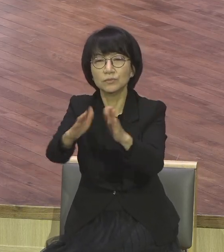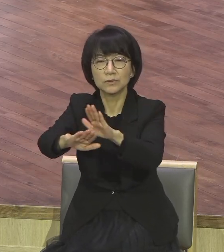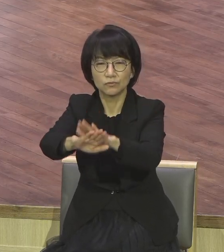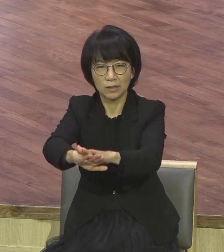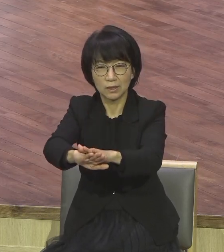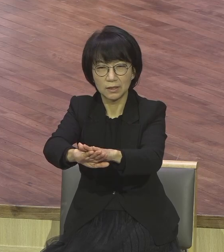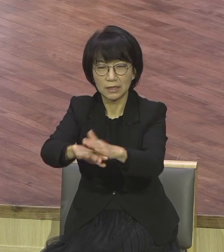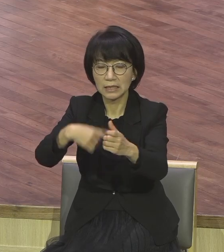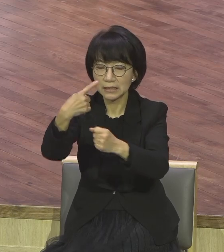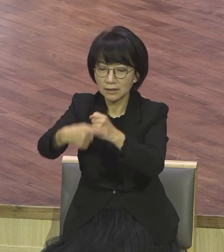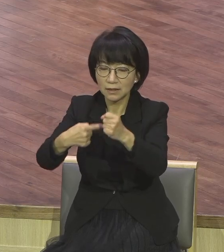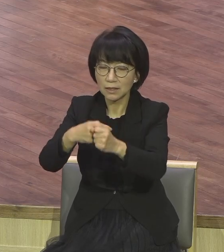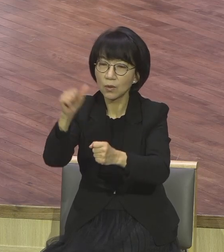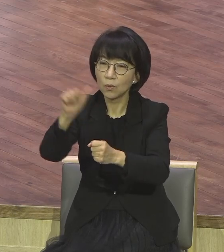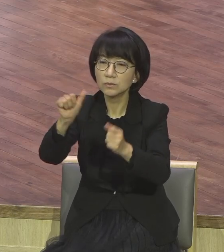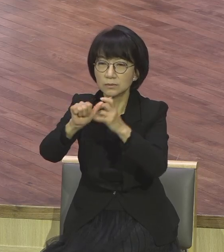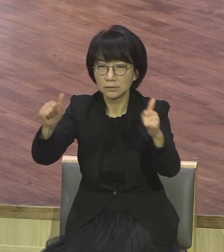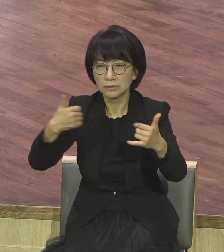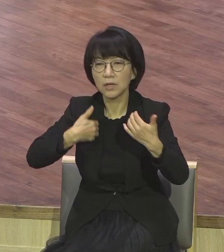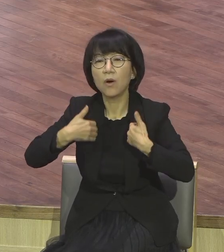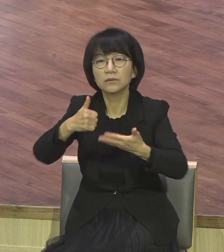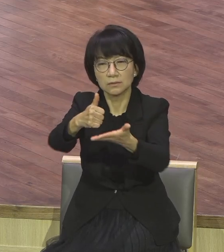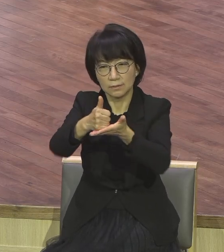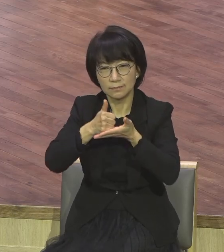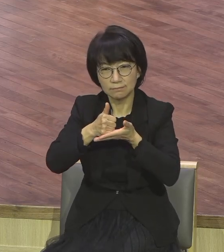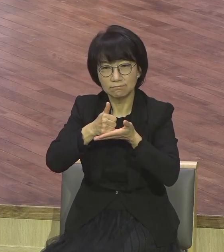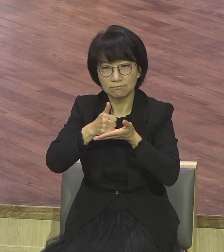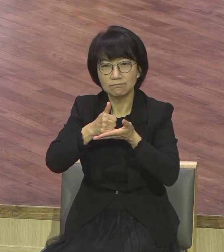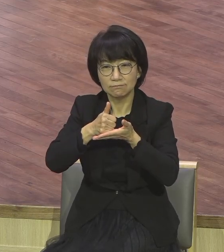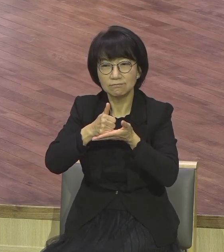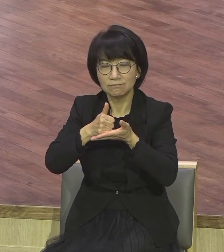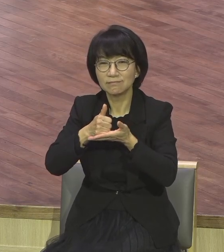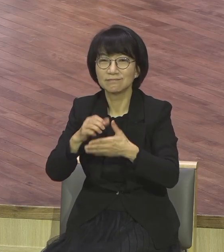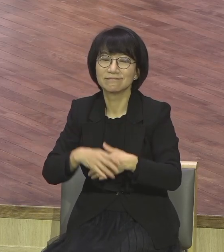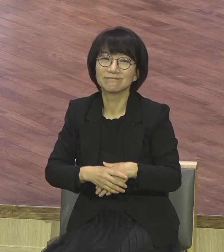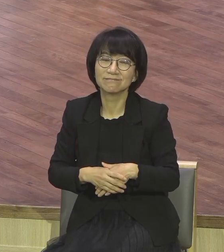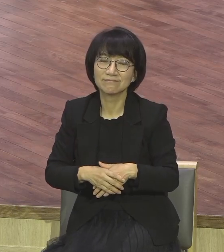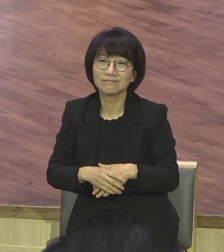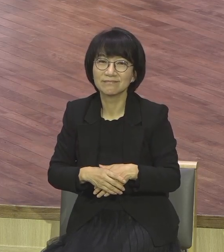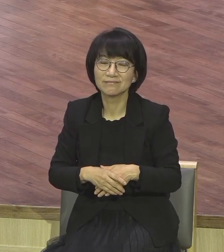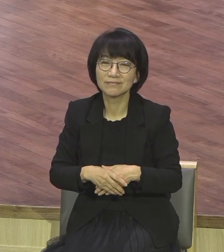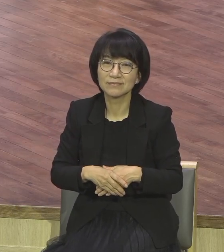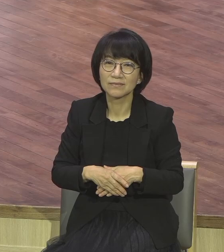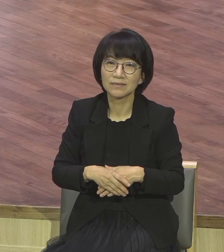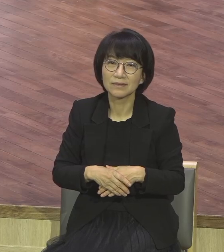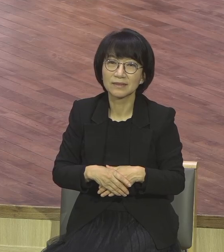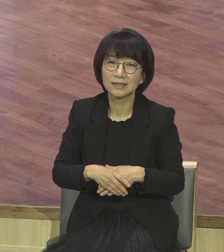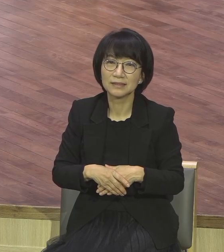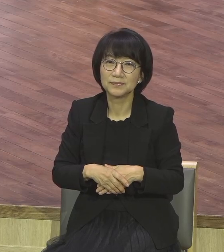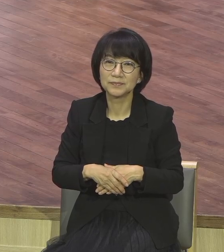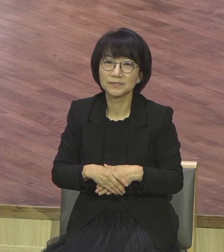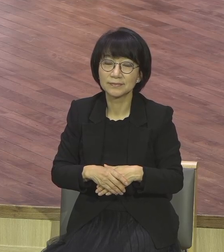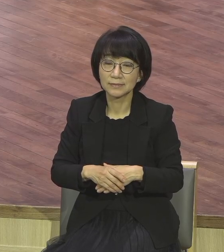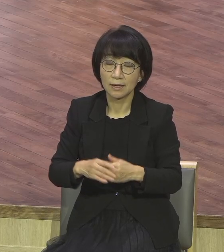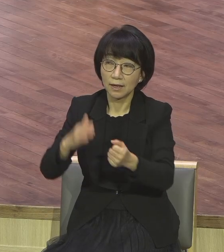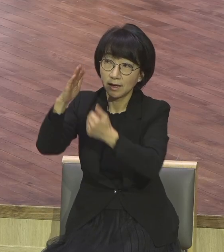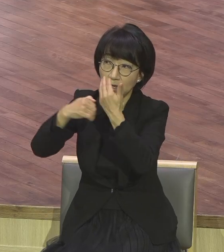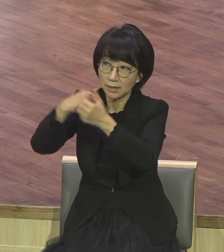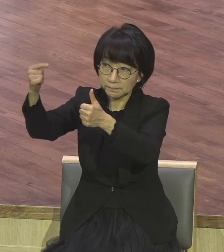가둬봤어요 유치장에 있으면 여러분 하나님 앞에 그냥 순종하고 나가면 다